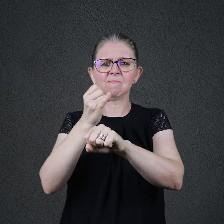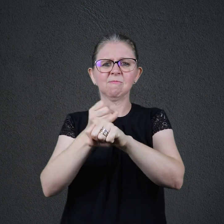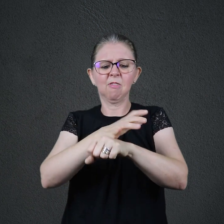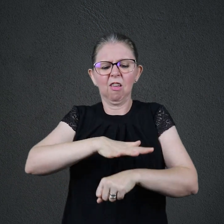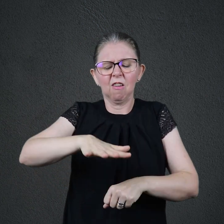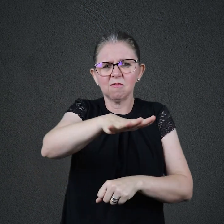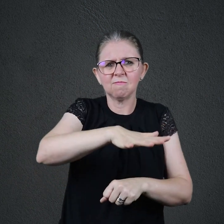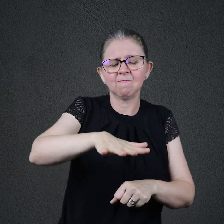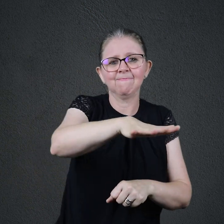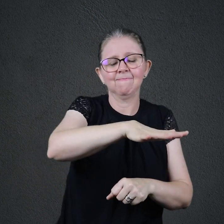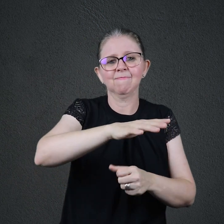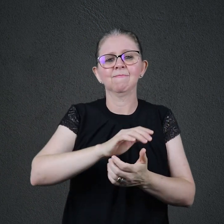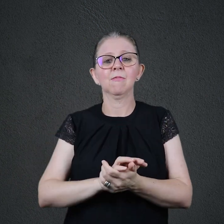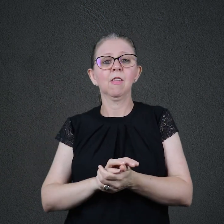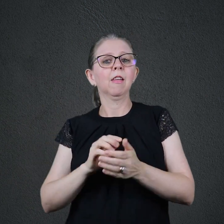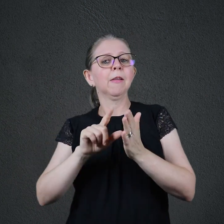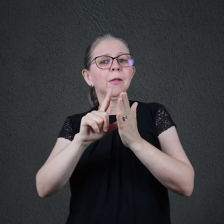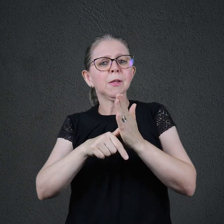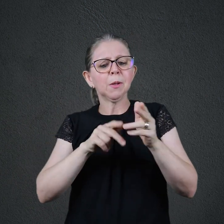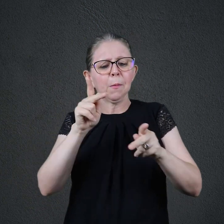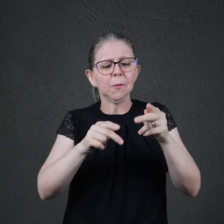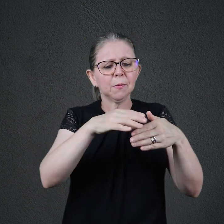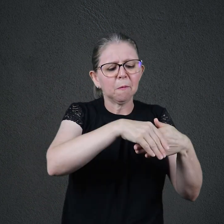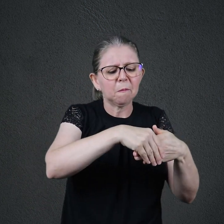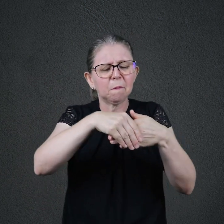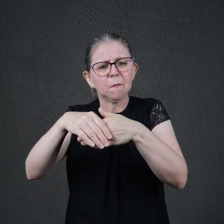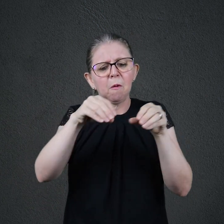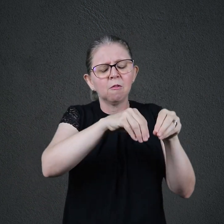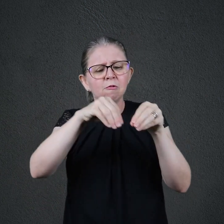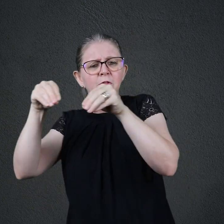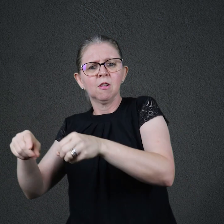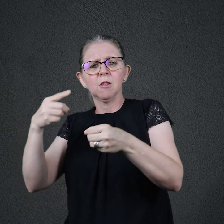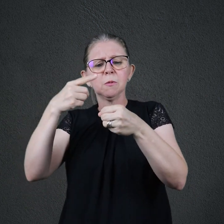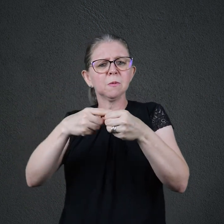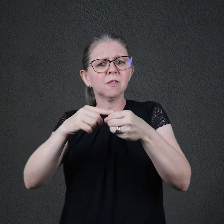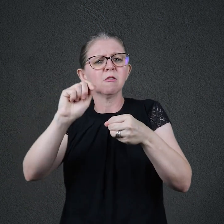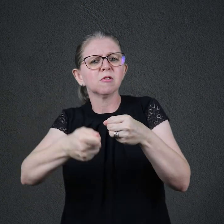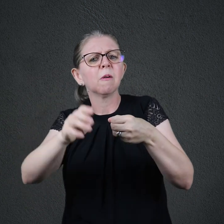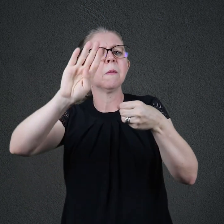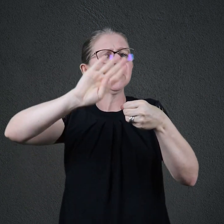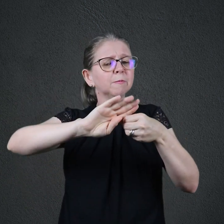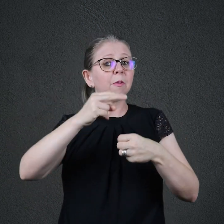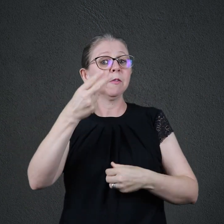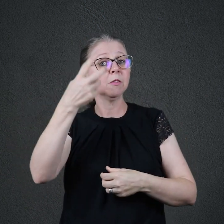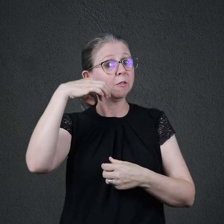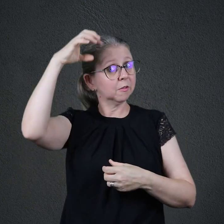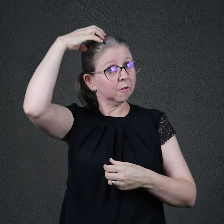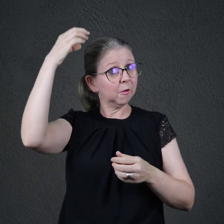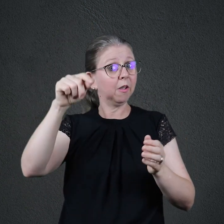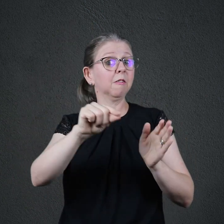deportando a maioria do povo para a Babilônia, segundo Reis 25. Mas também a outra parte da profecia se